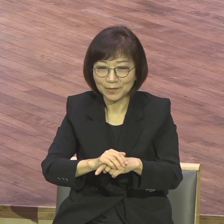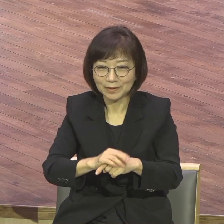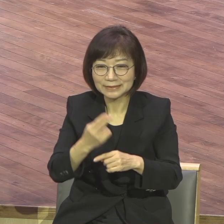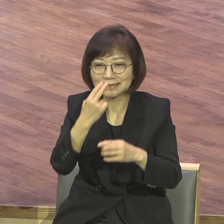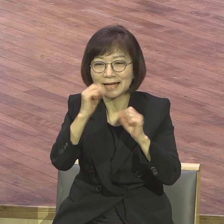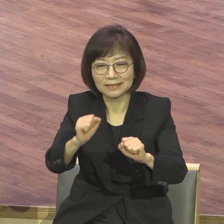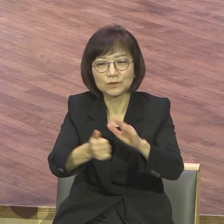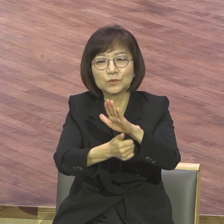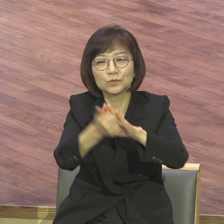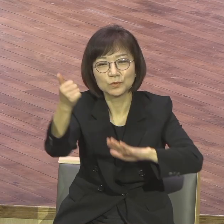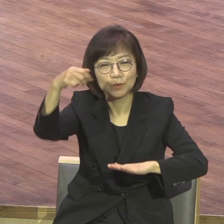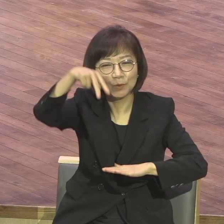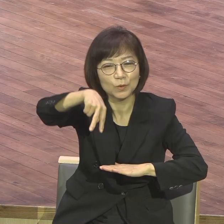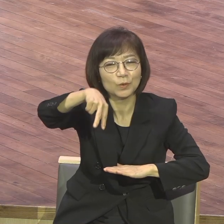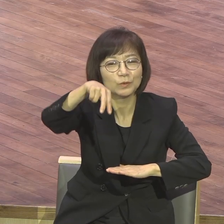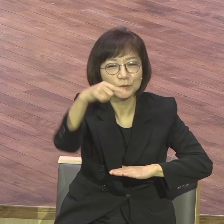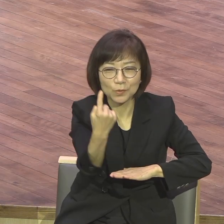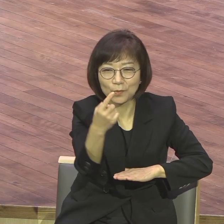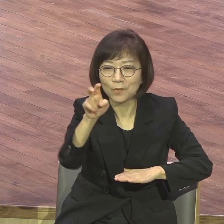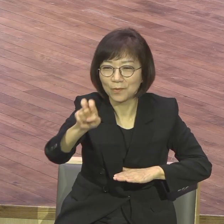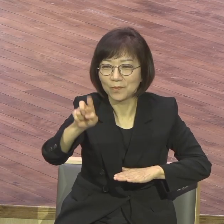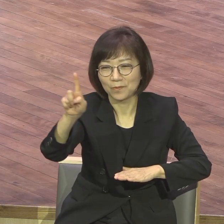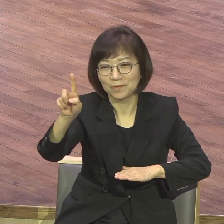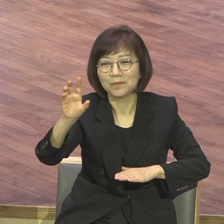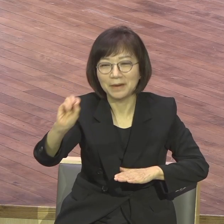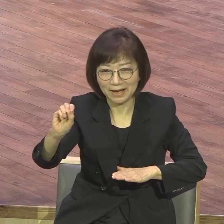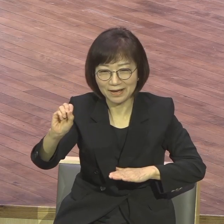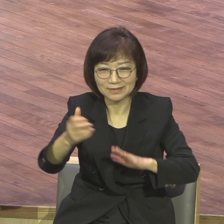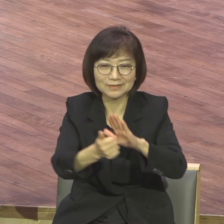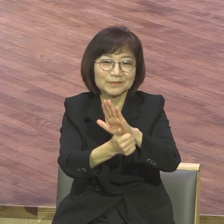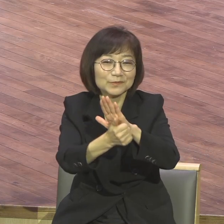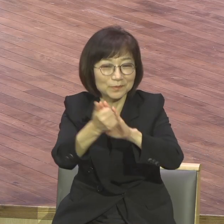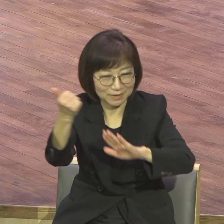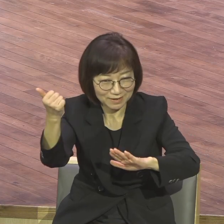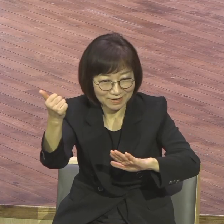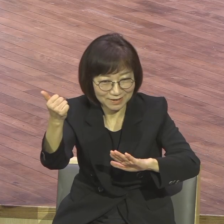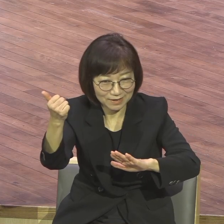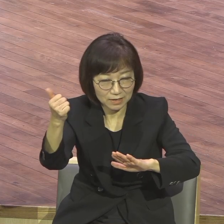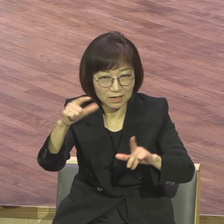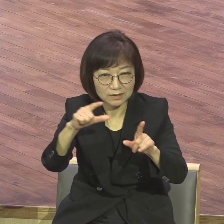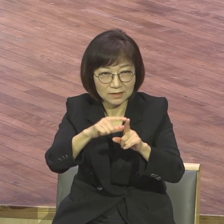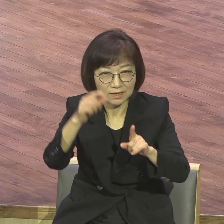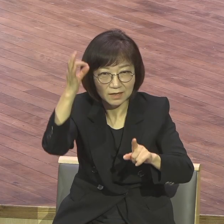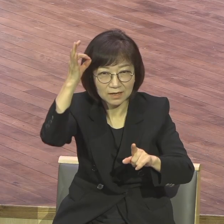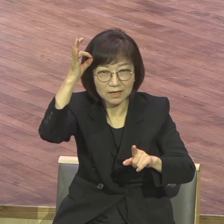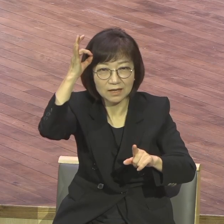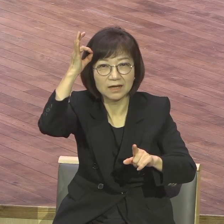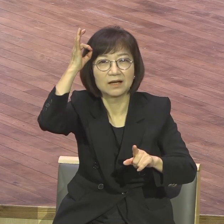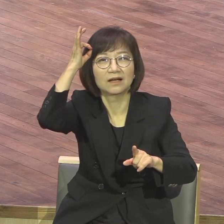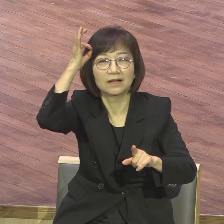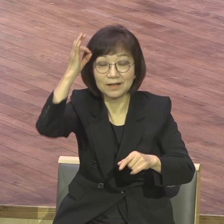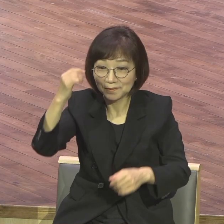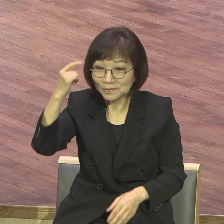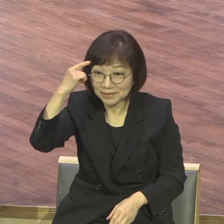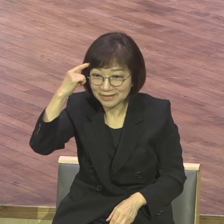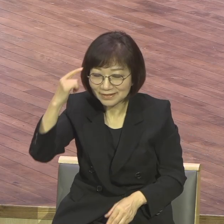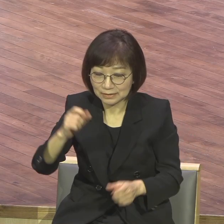떠오릅니다. 소망 부활절은 무엇보다도 우리에게 산소망을 그렇게 주는